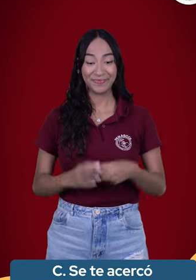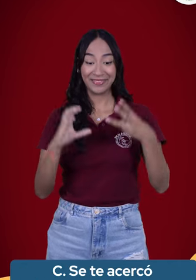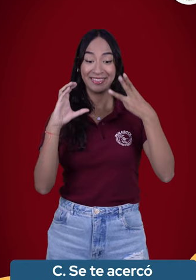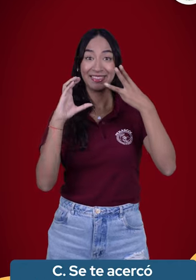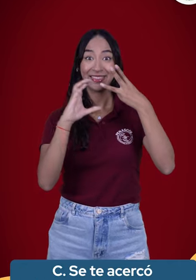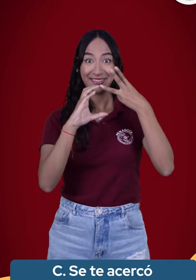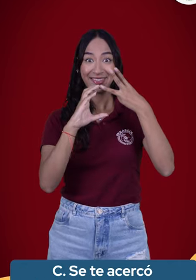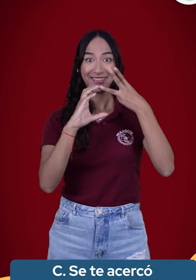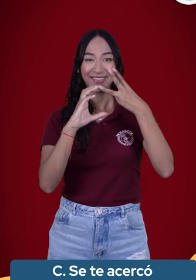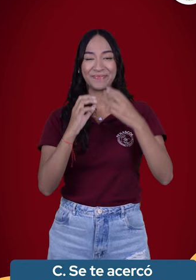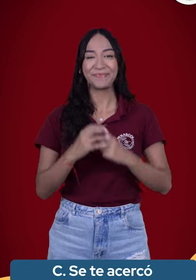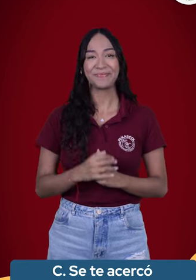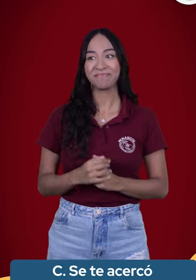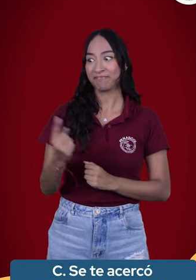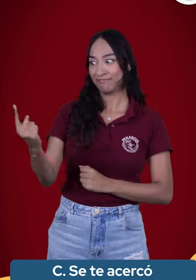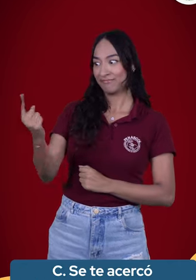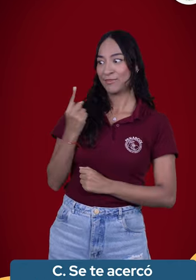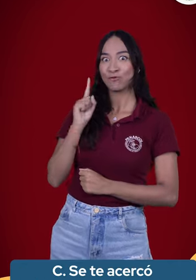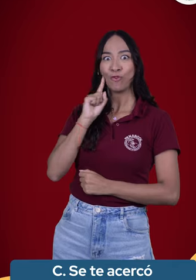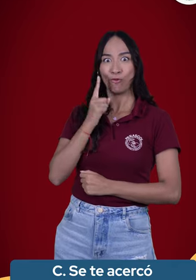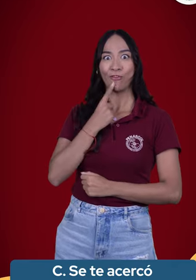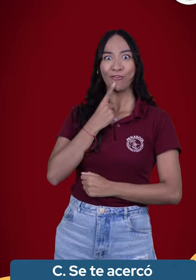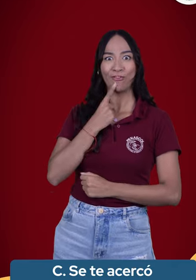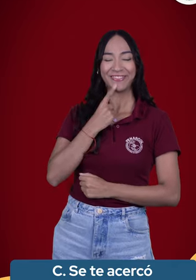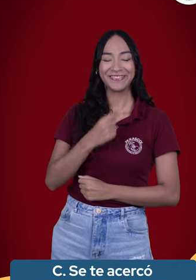C. Se te acercó una persona sorda.